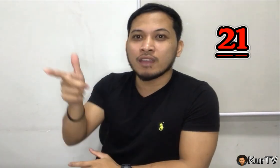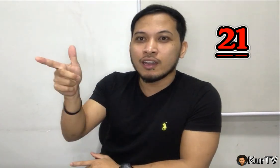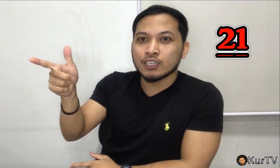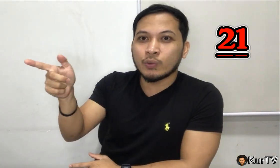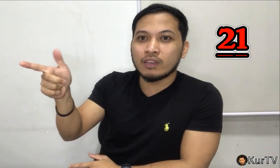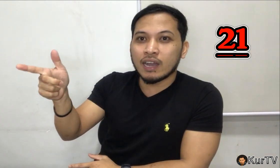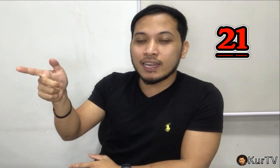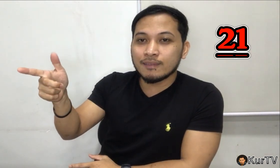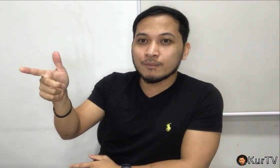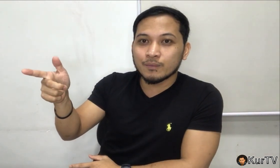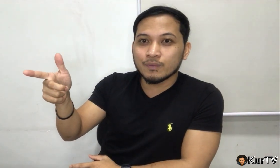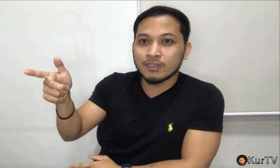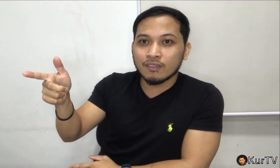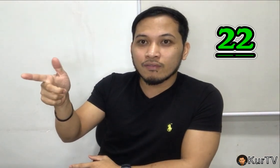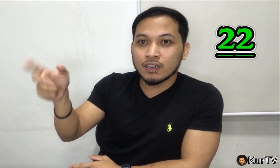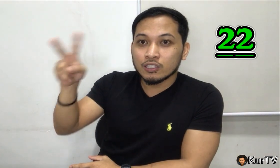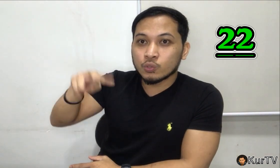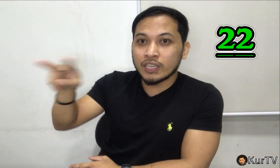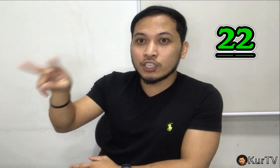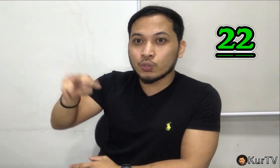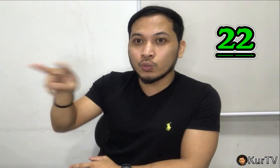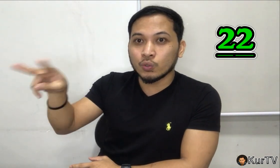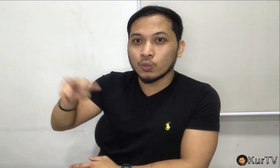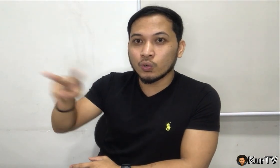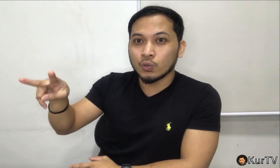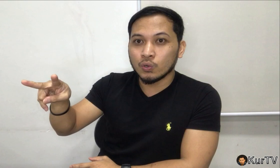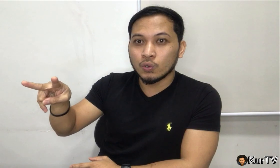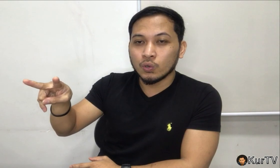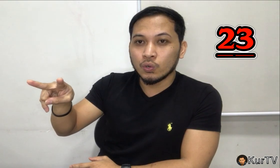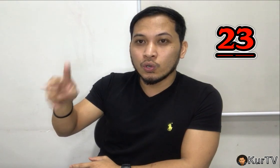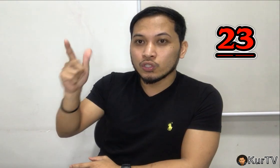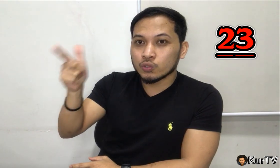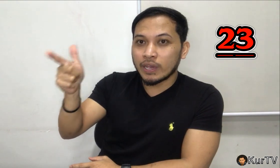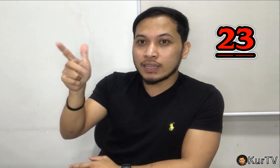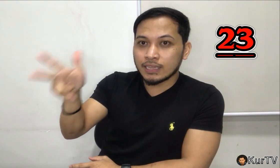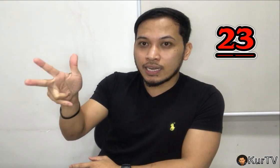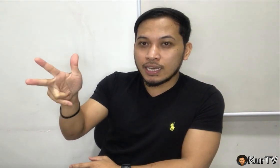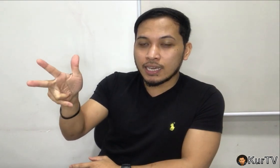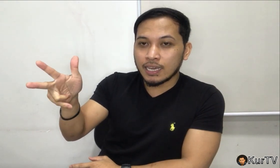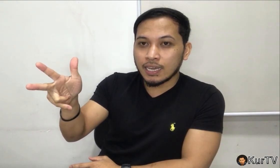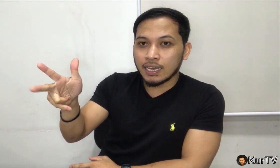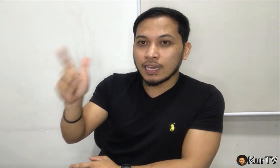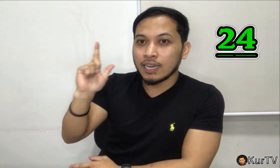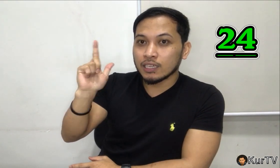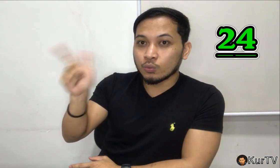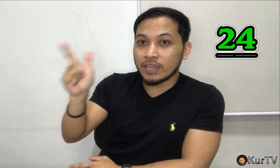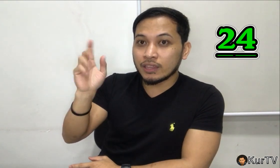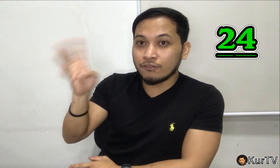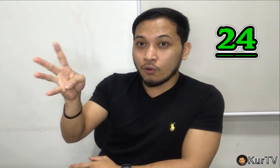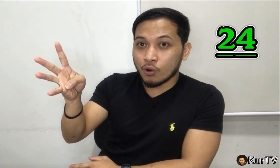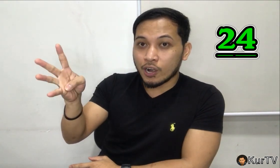21, 22, 23, 24,